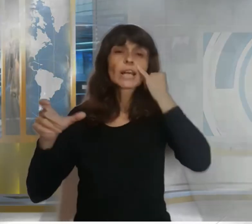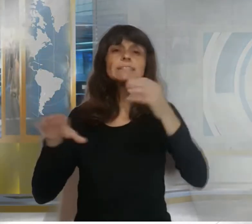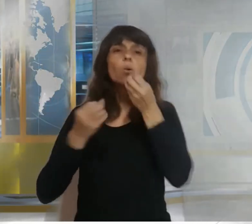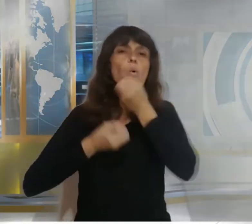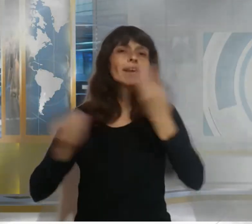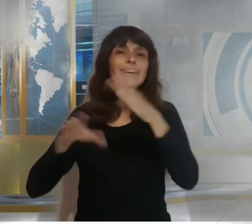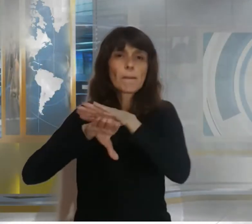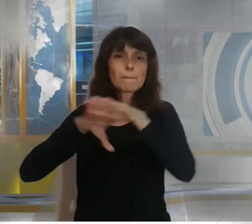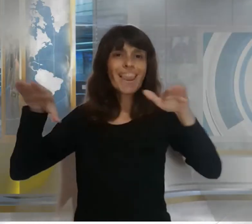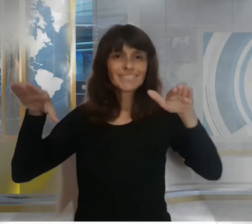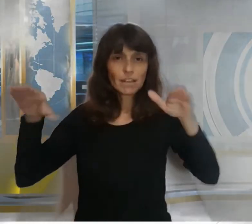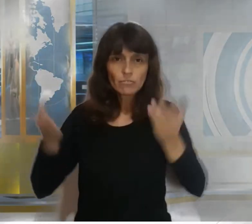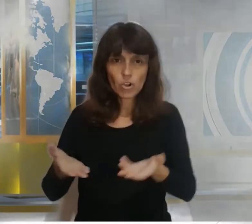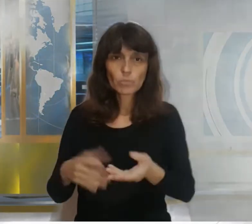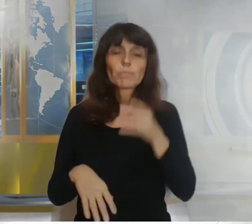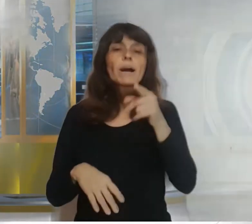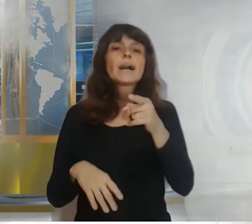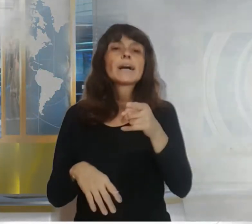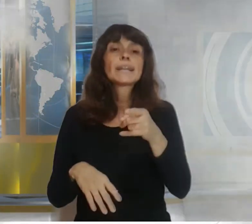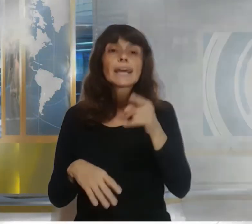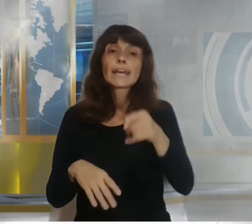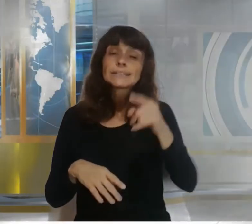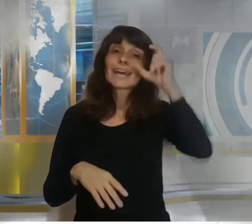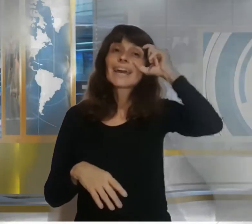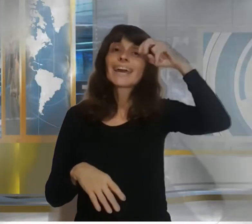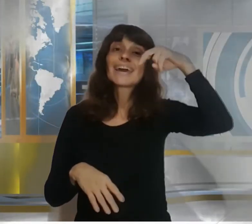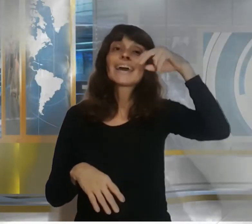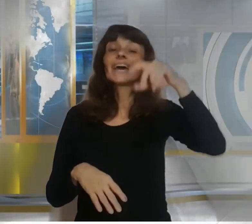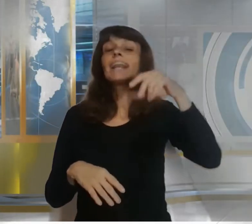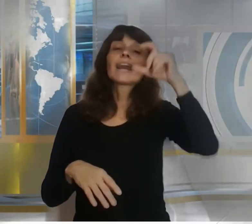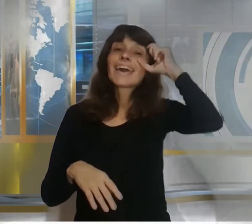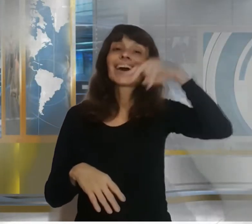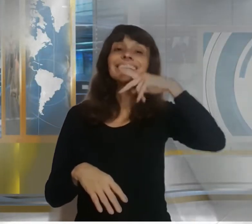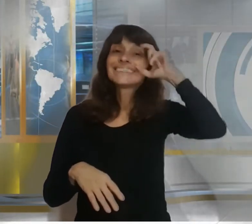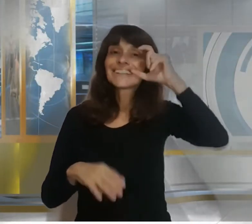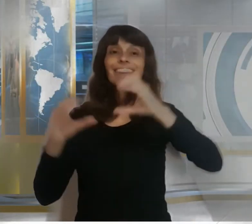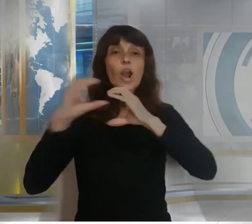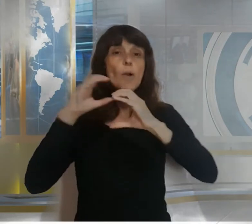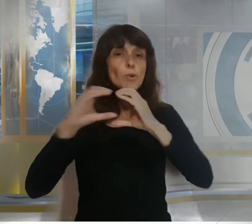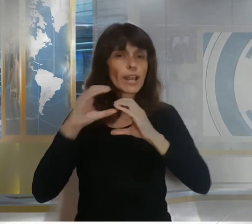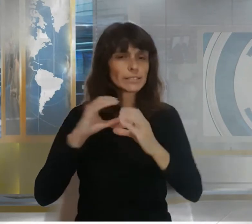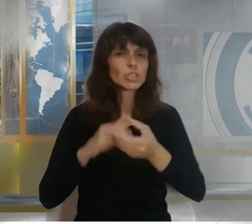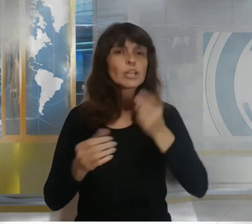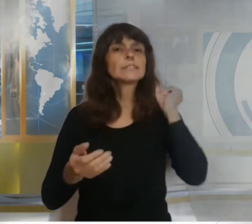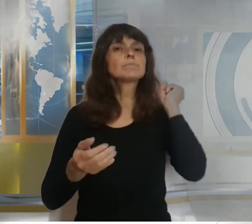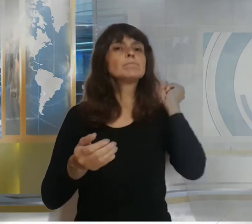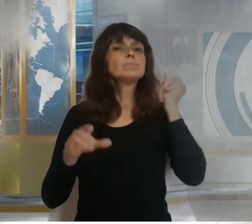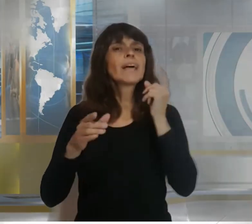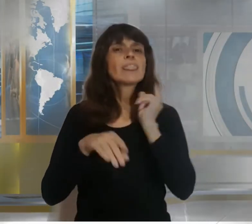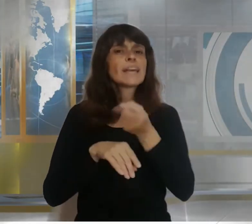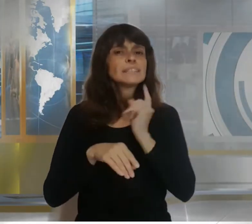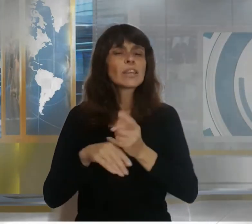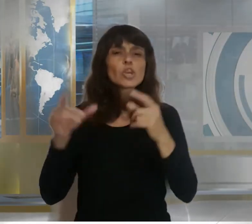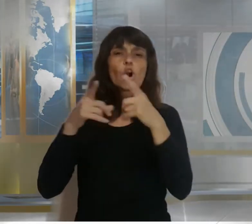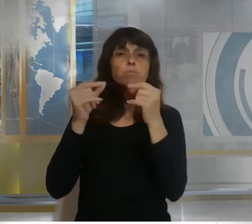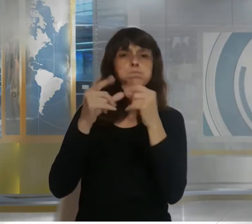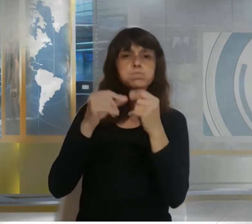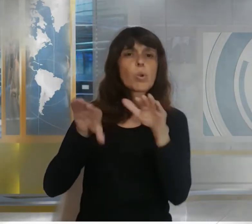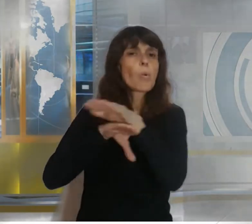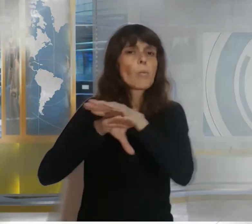el ente nacional de telecomunicaciones estableció abonos básicos que las empresas prestadoras deberán brindar a los